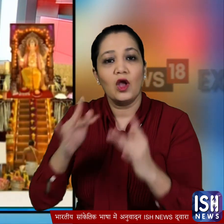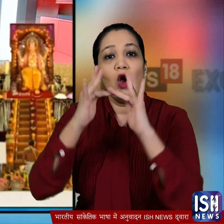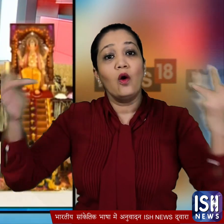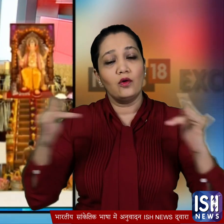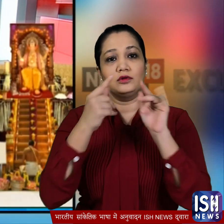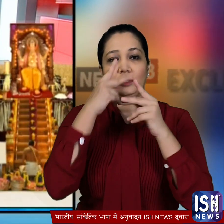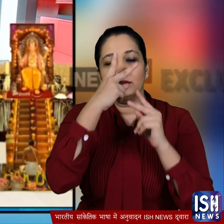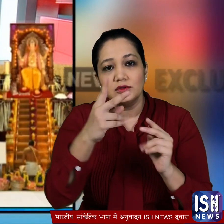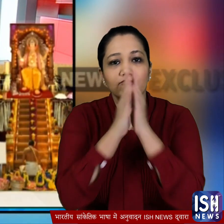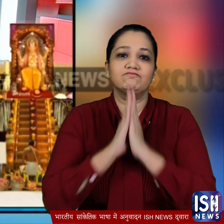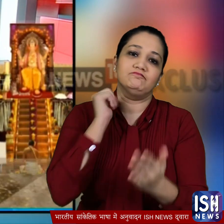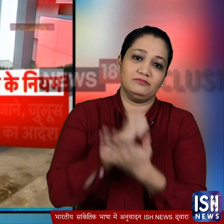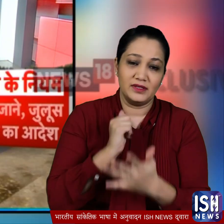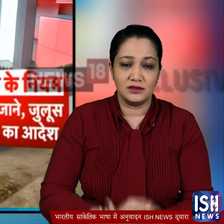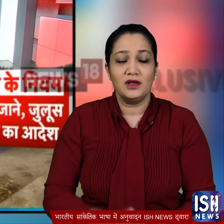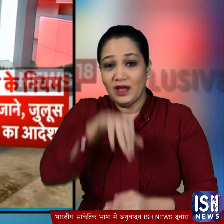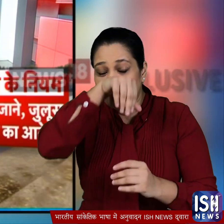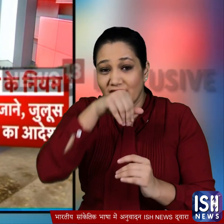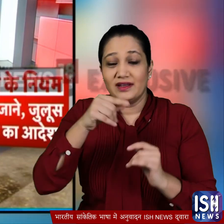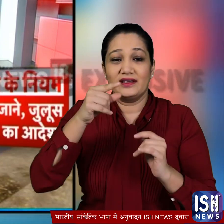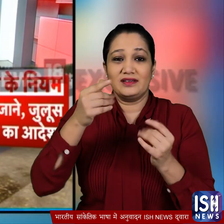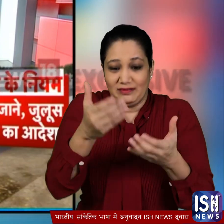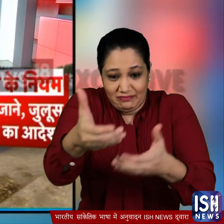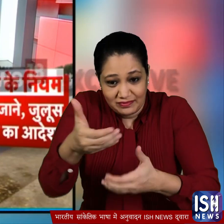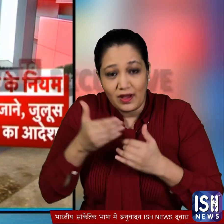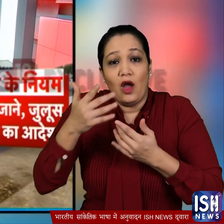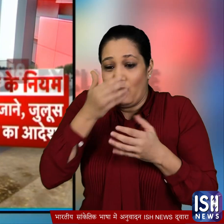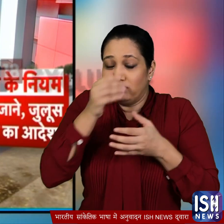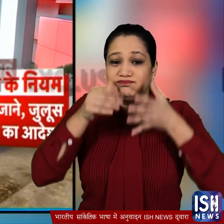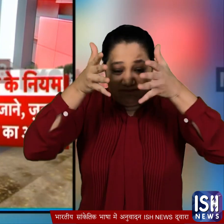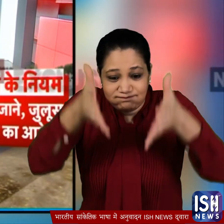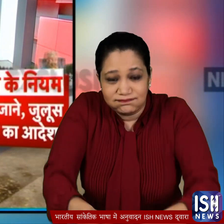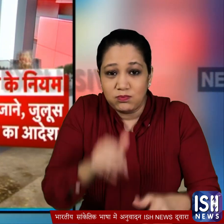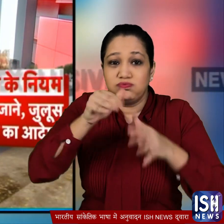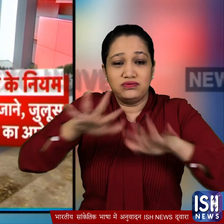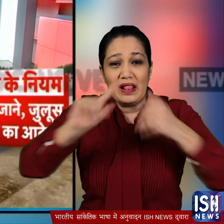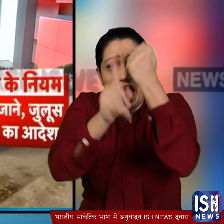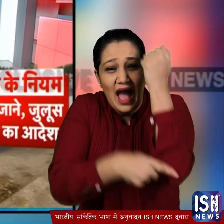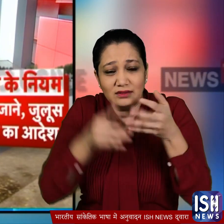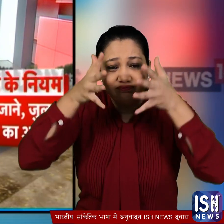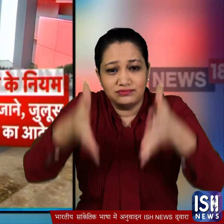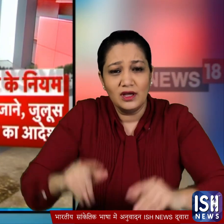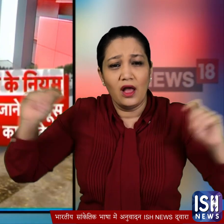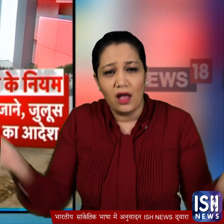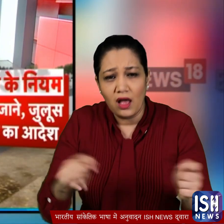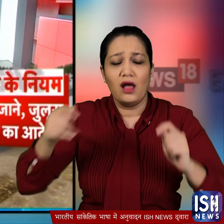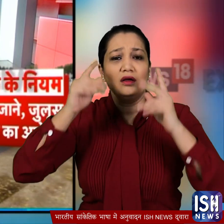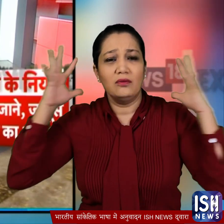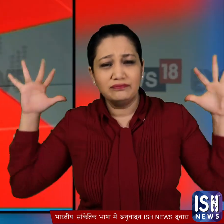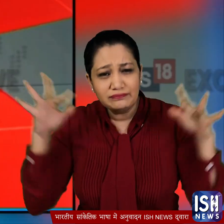विवस्था की जाए साथी गणेश चतुर्थी के दिन और विसरजन के समय भी धोल बजाने और जुलूस निकालने से बचने की सला दी गई उत्तर